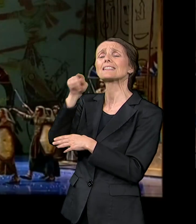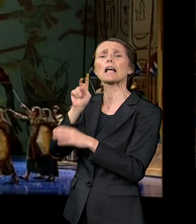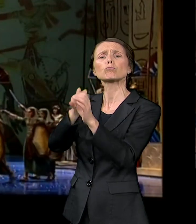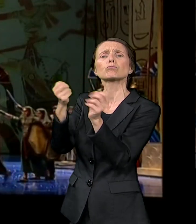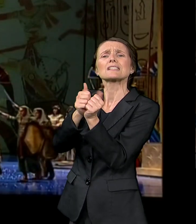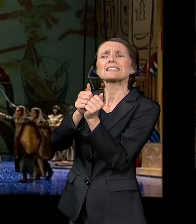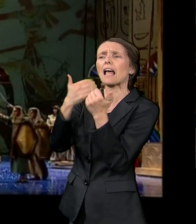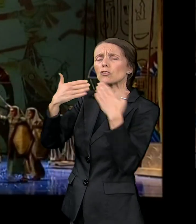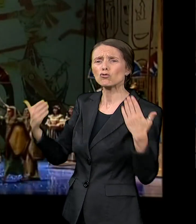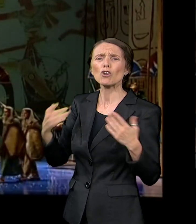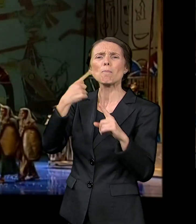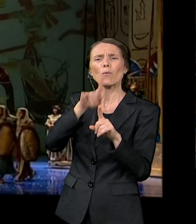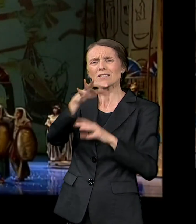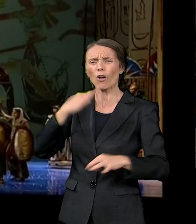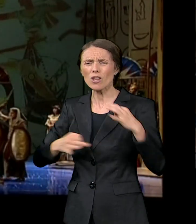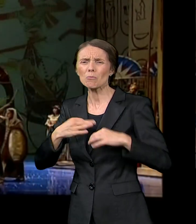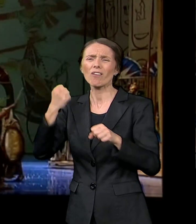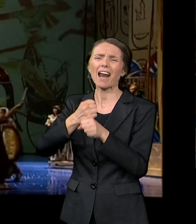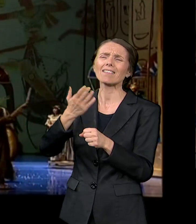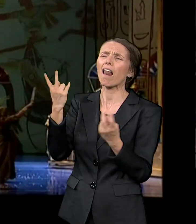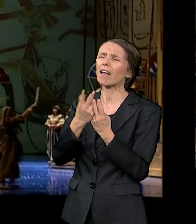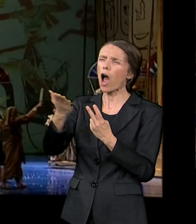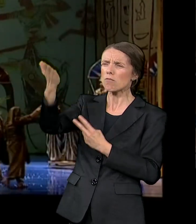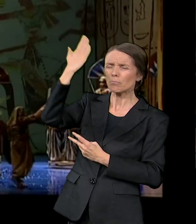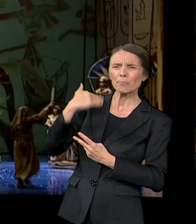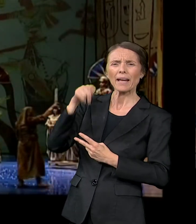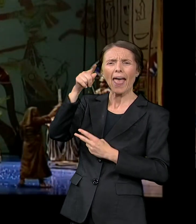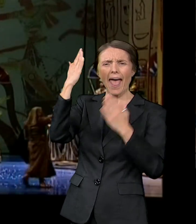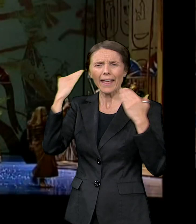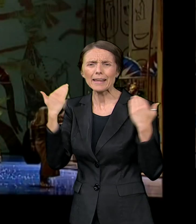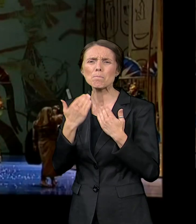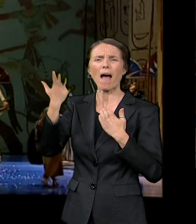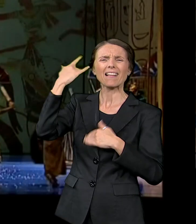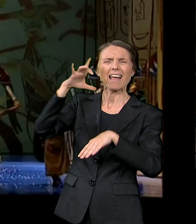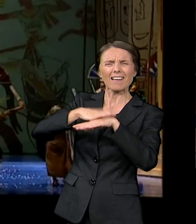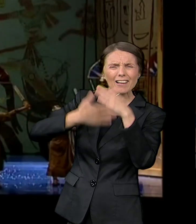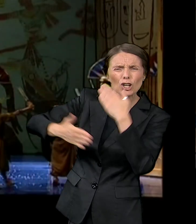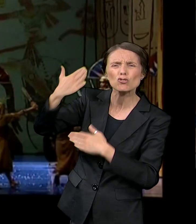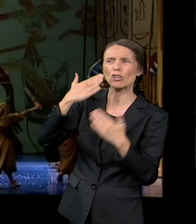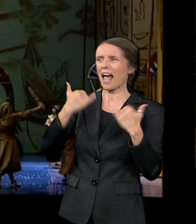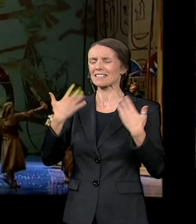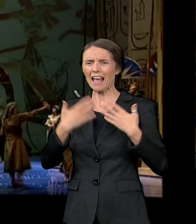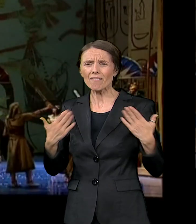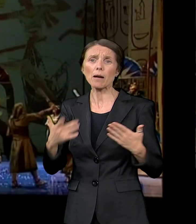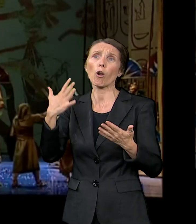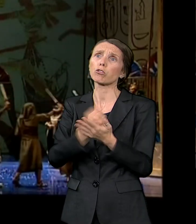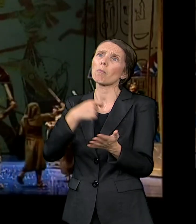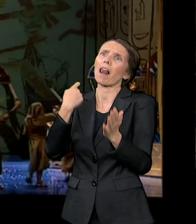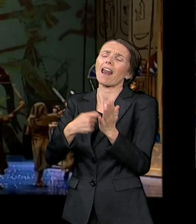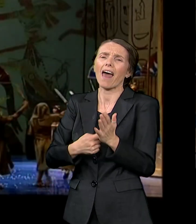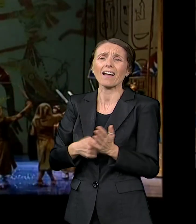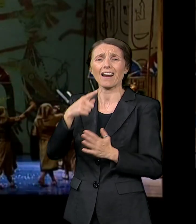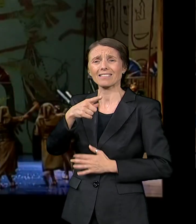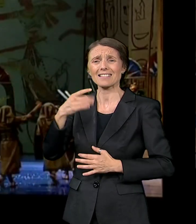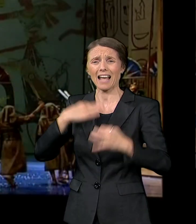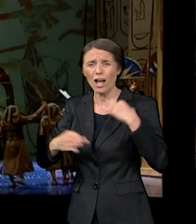Egipta do savremenog doba na kome je ovenčana izuzetnim nagradama za kostim, nagradama za doprinos umetnosti, zvanjem